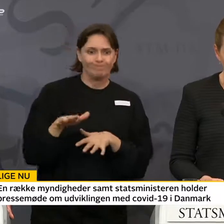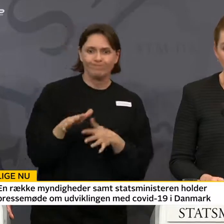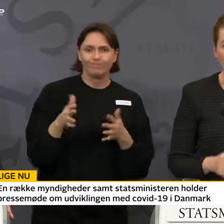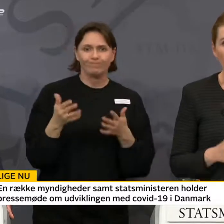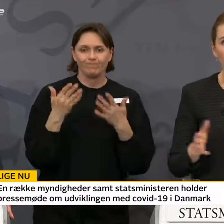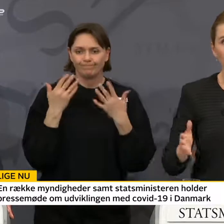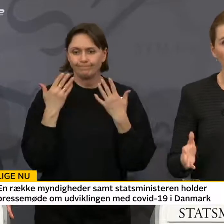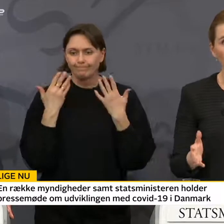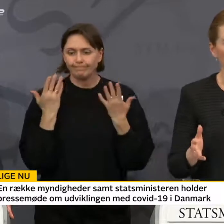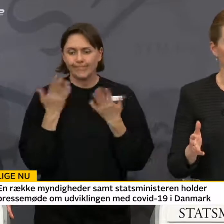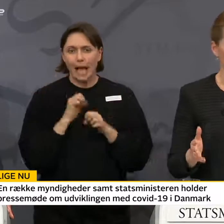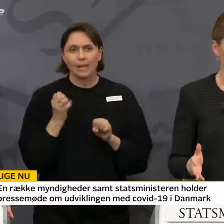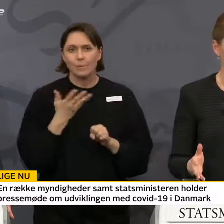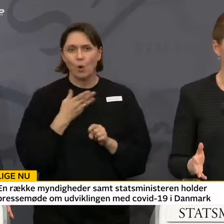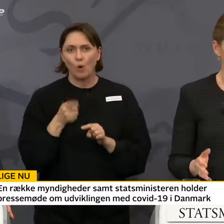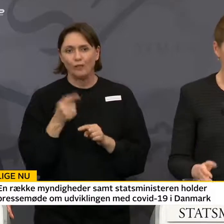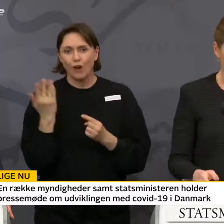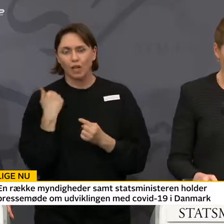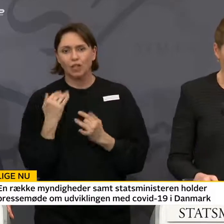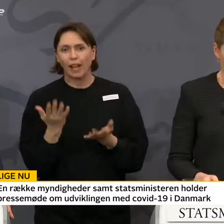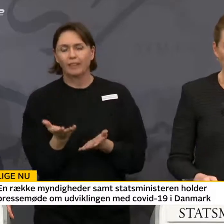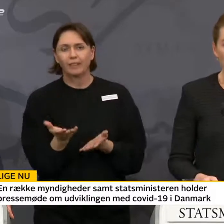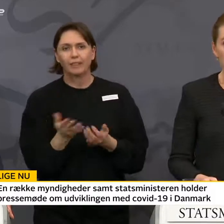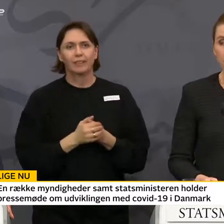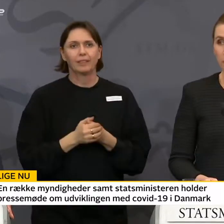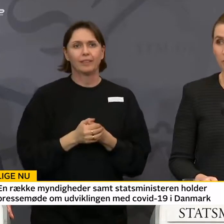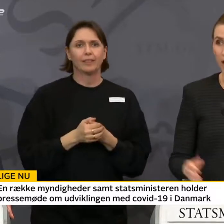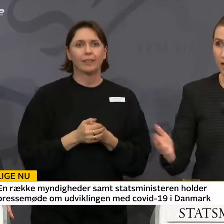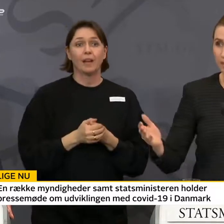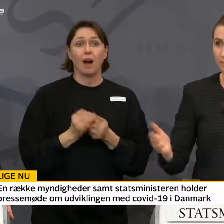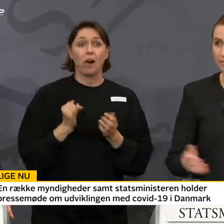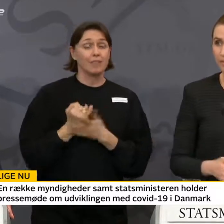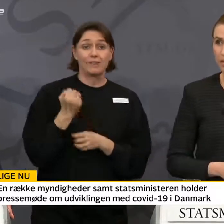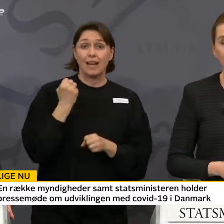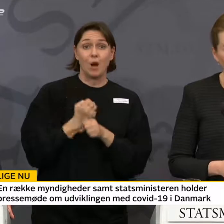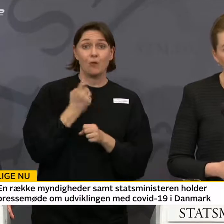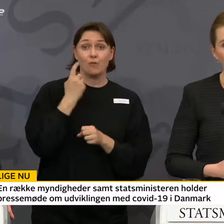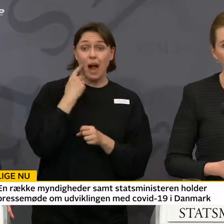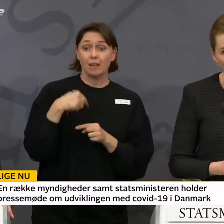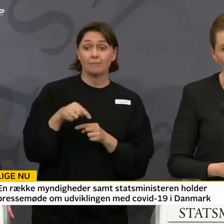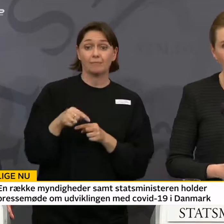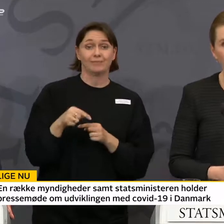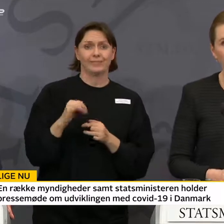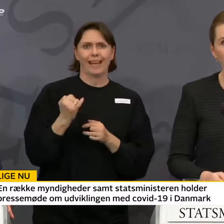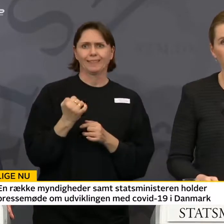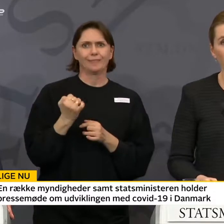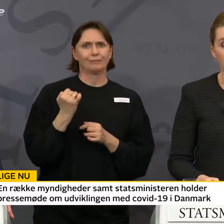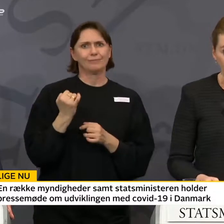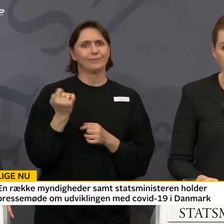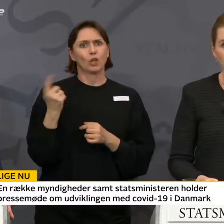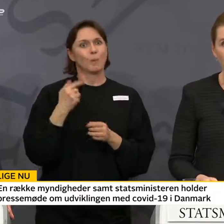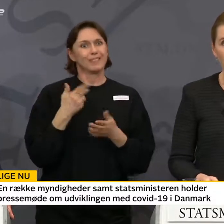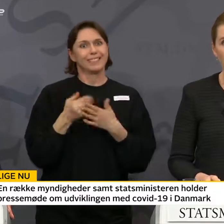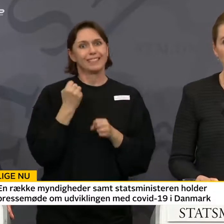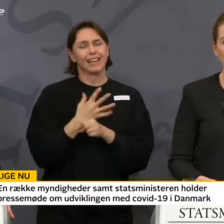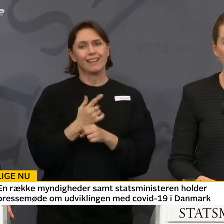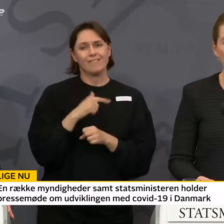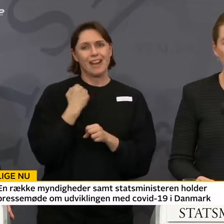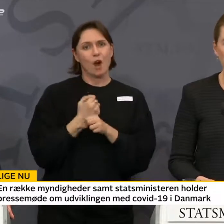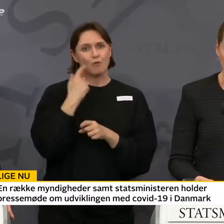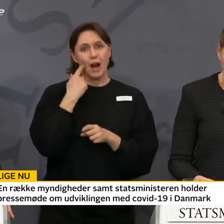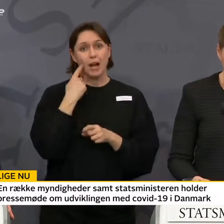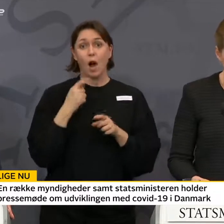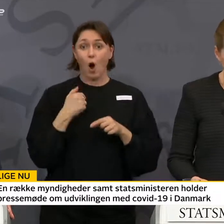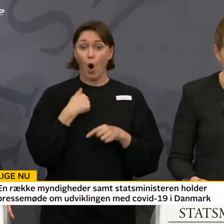står i. Vi har ikke prøvet det før. Kommer vi til at begå fejl? Ja, det gør vi. Kommer jeg til at begå fejl som